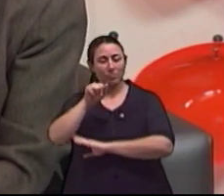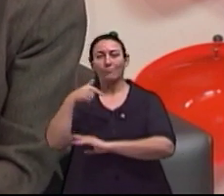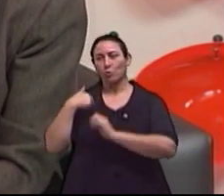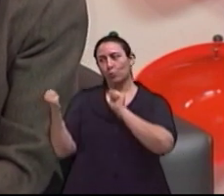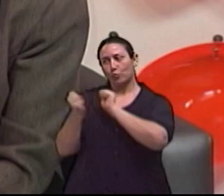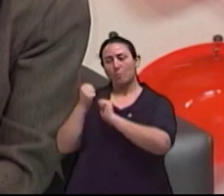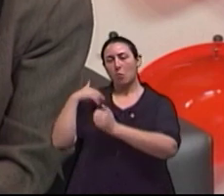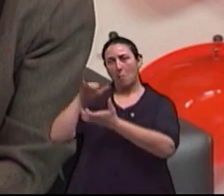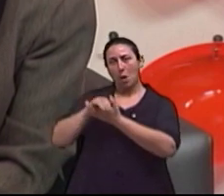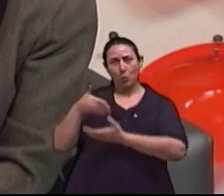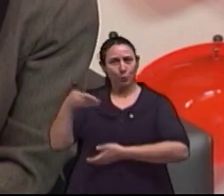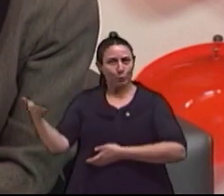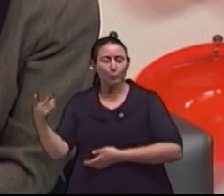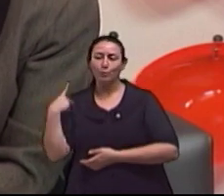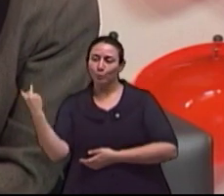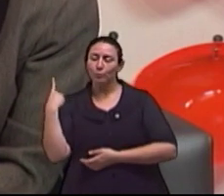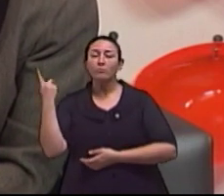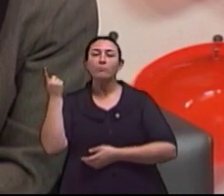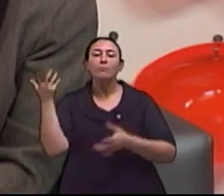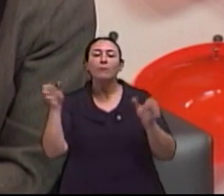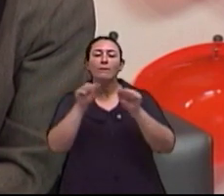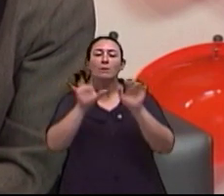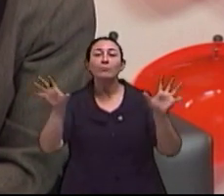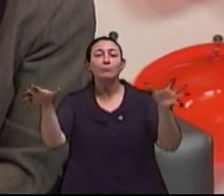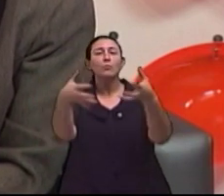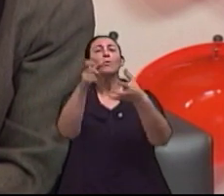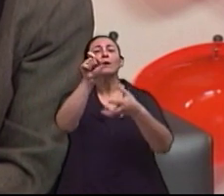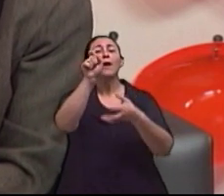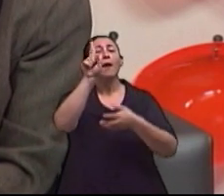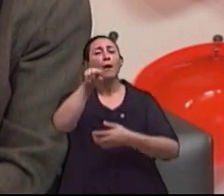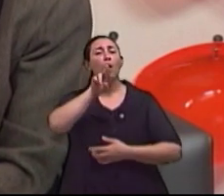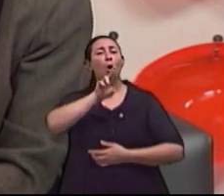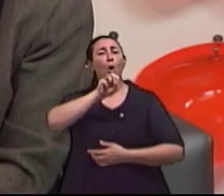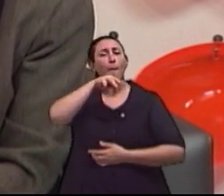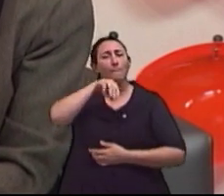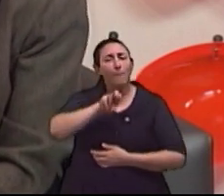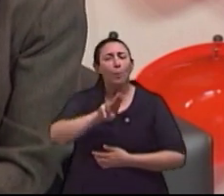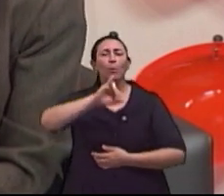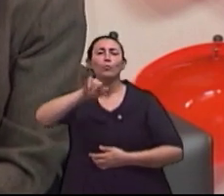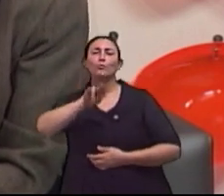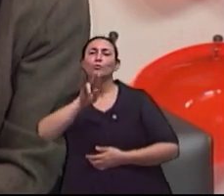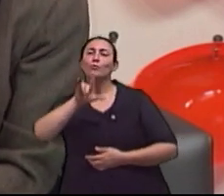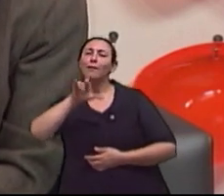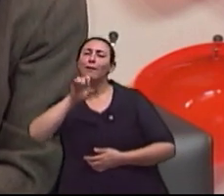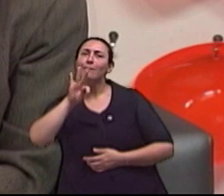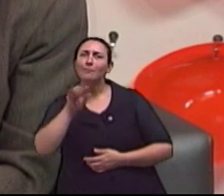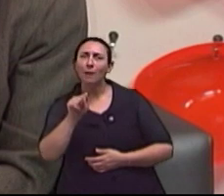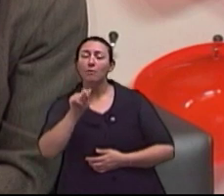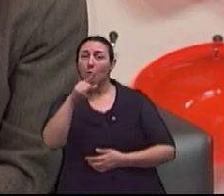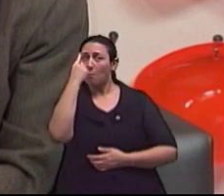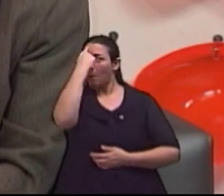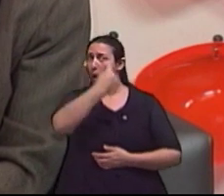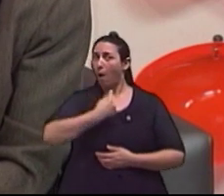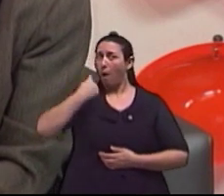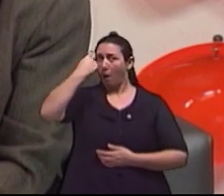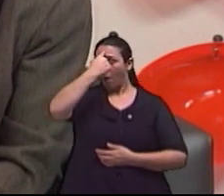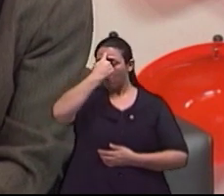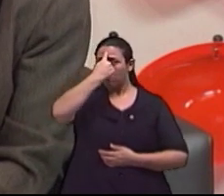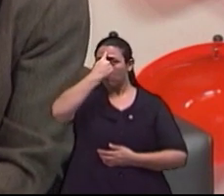de teatro também, a montagem de Romeu e Julieta do Shakespeare. Com uma hora de duração, com 23